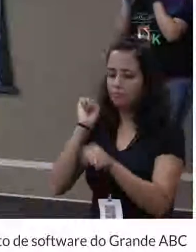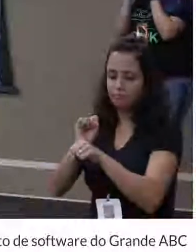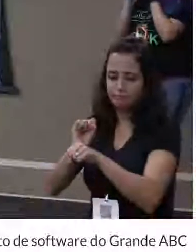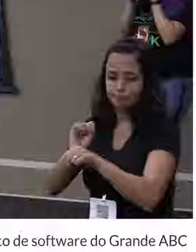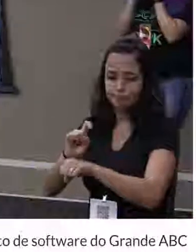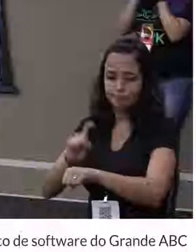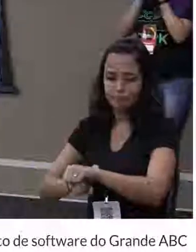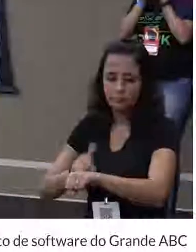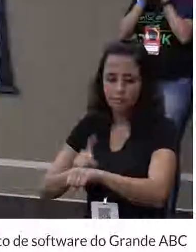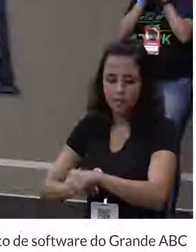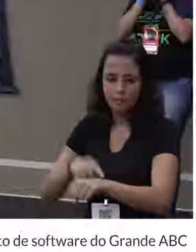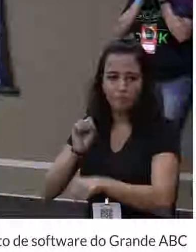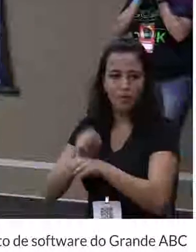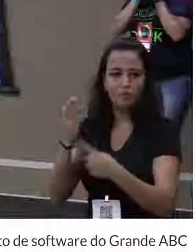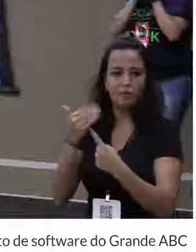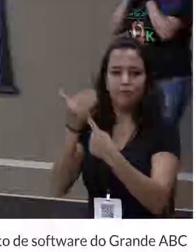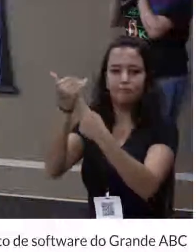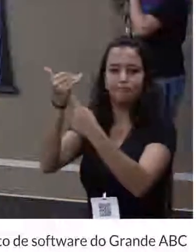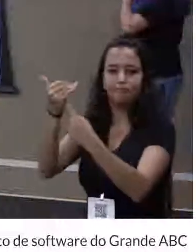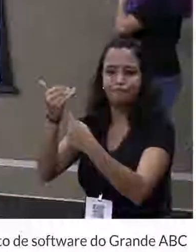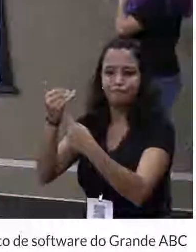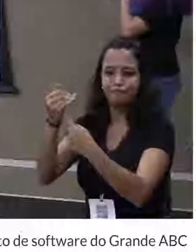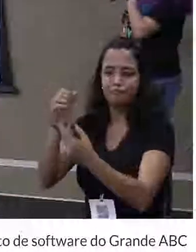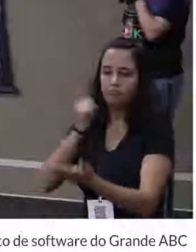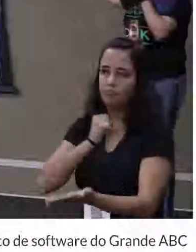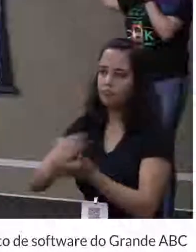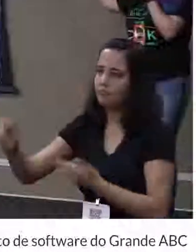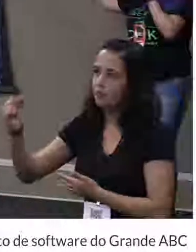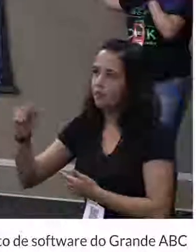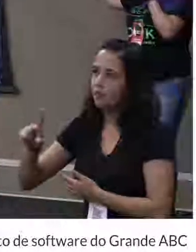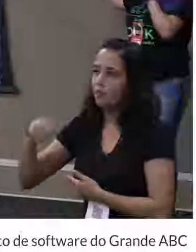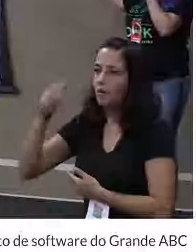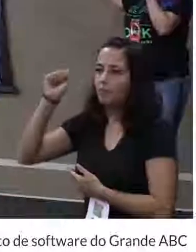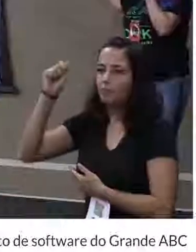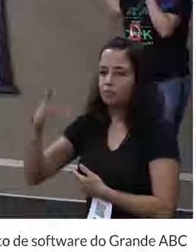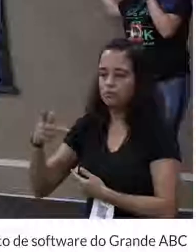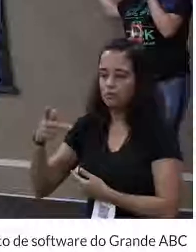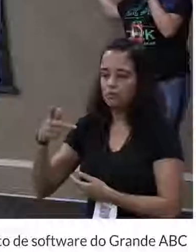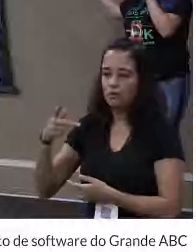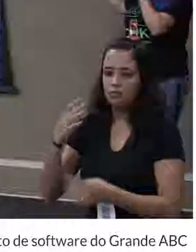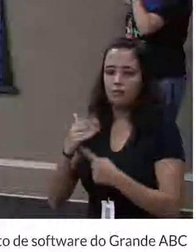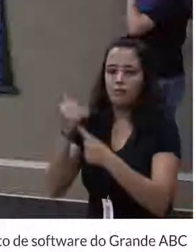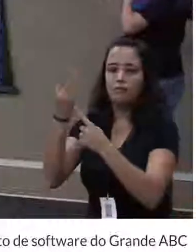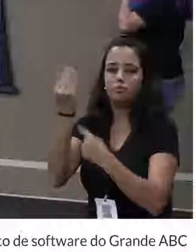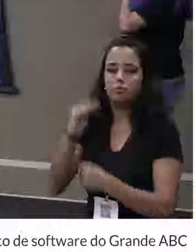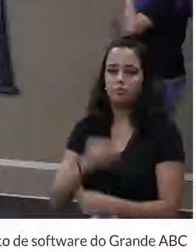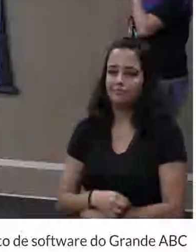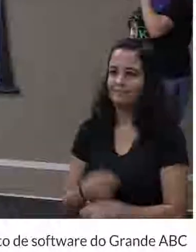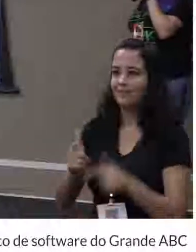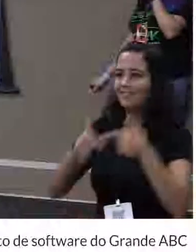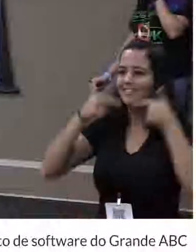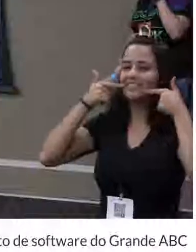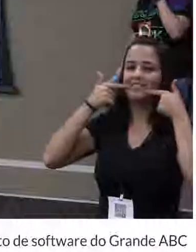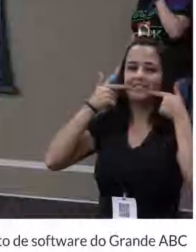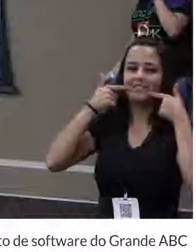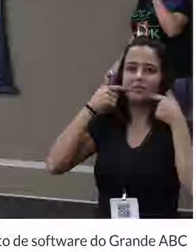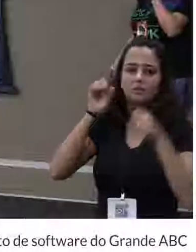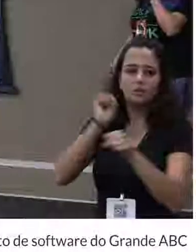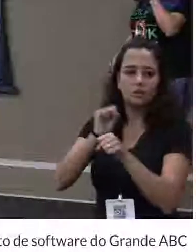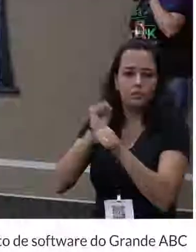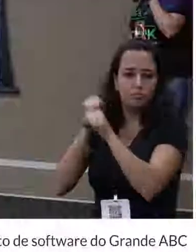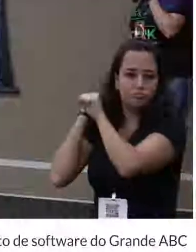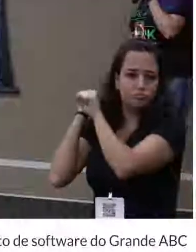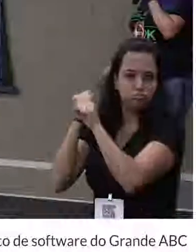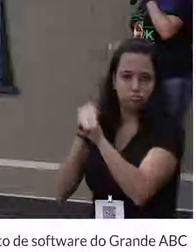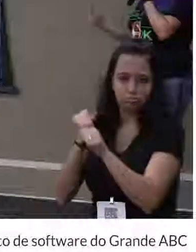tempo para esperar uma tecnologia e aí quando a gente está aposentado a tecnologia é implementada e a gente fica lá feliz da vida. Só que a